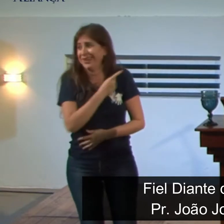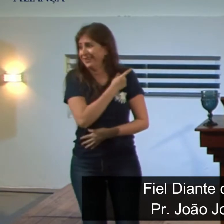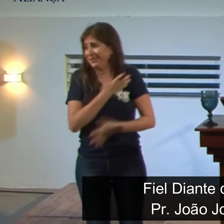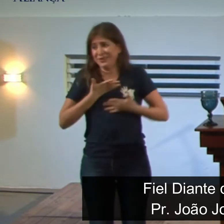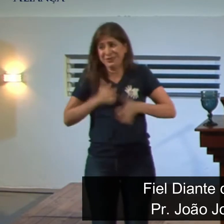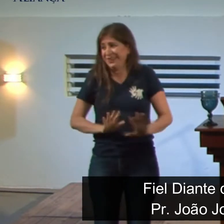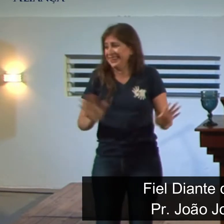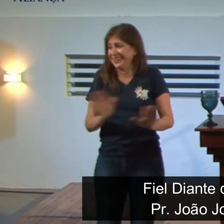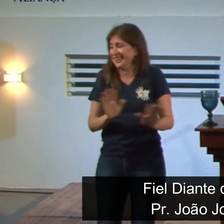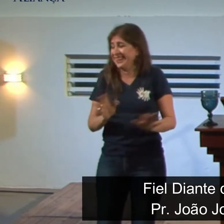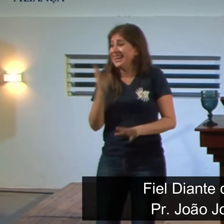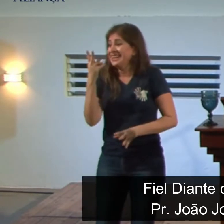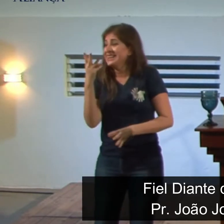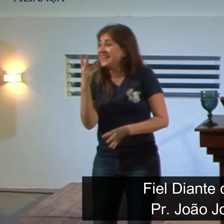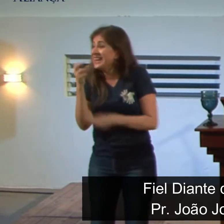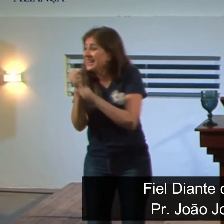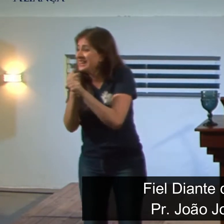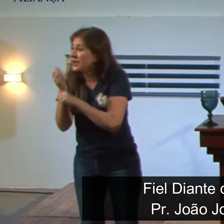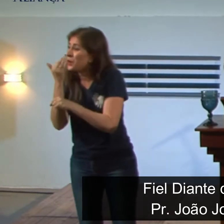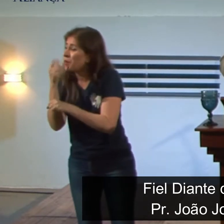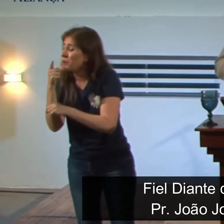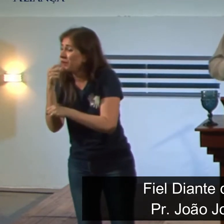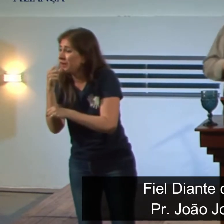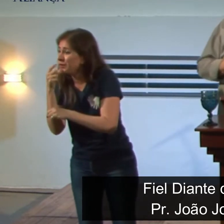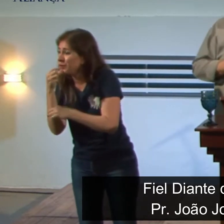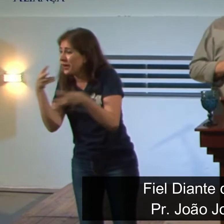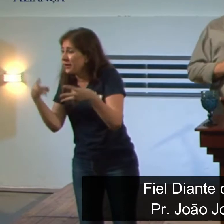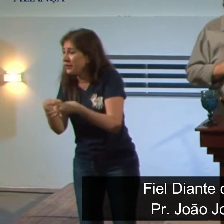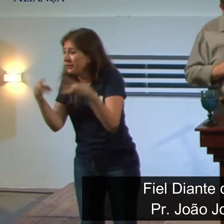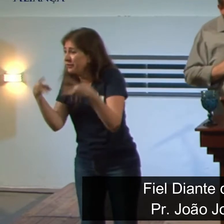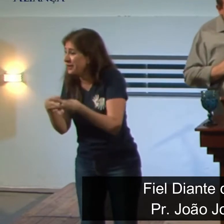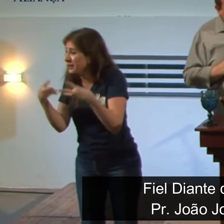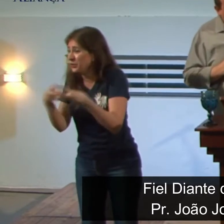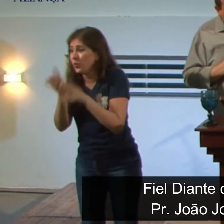Comendo verdura e tomando água. Três anos, irmãos, três anos.